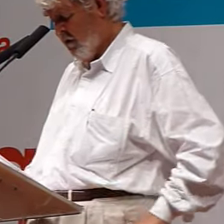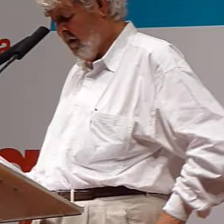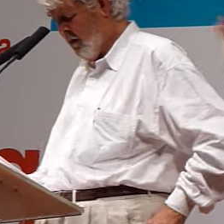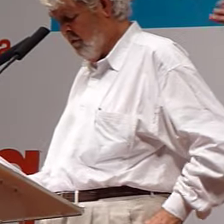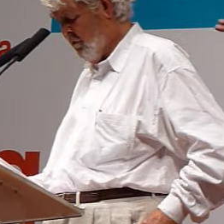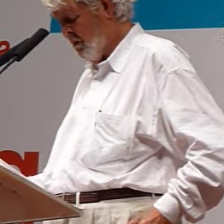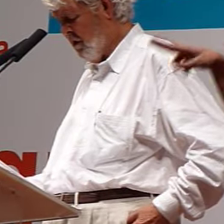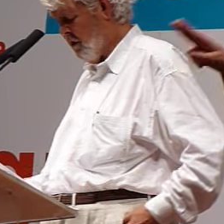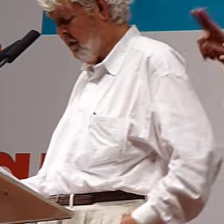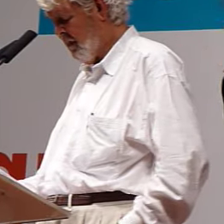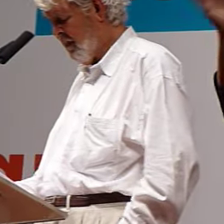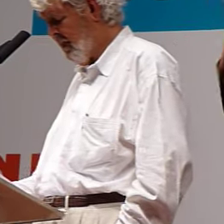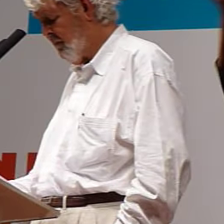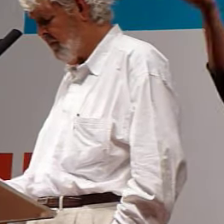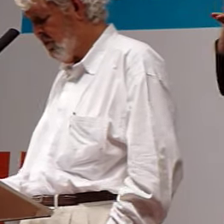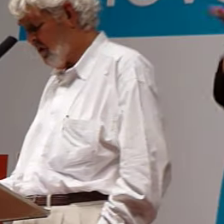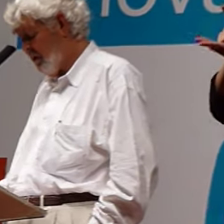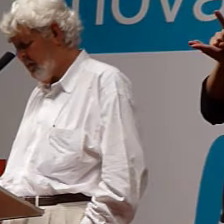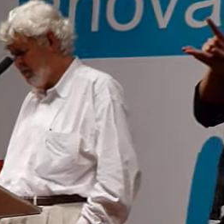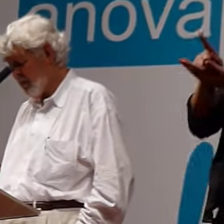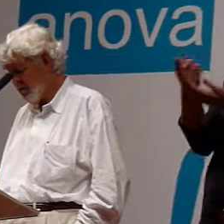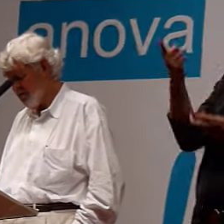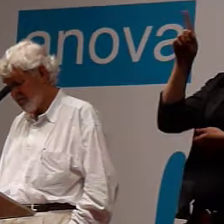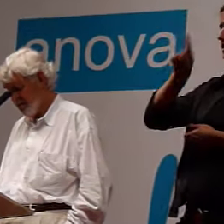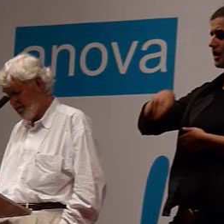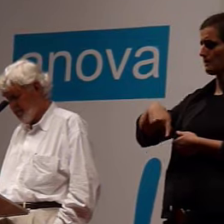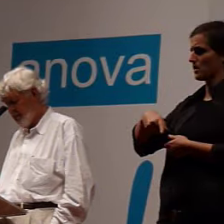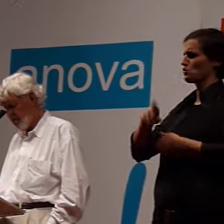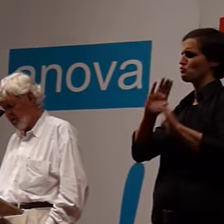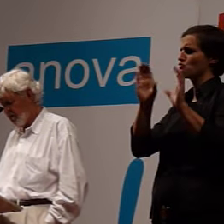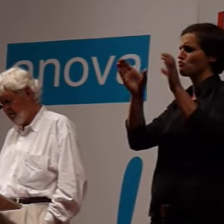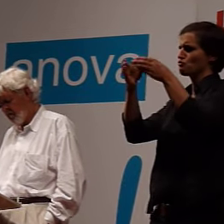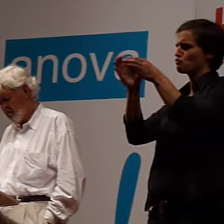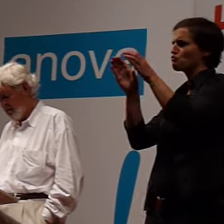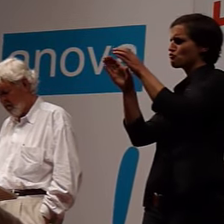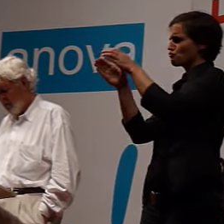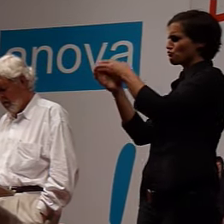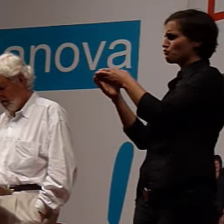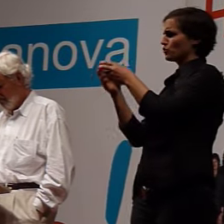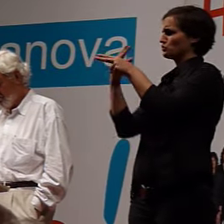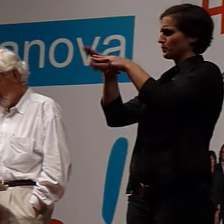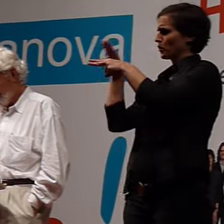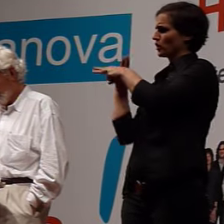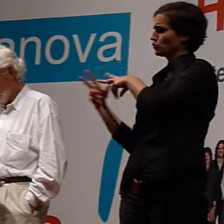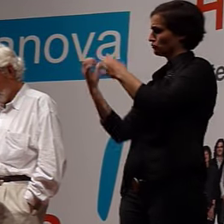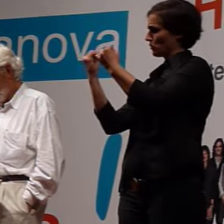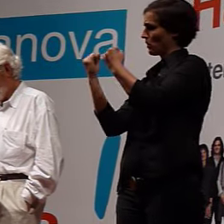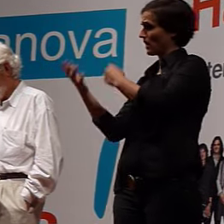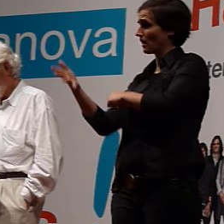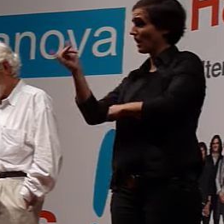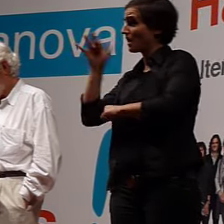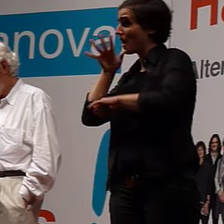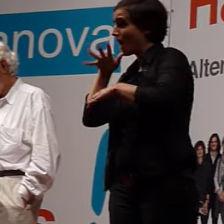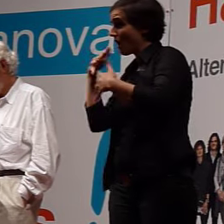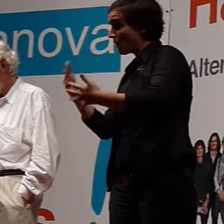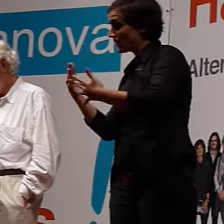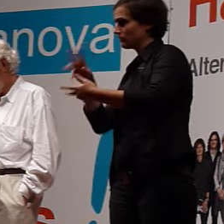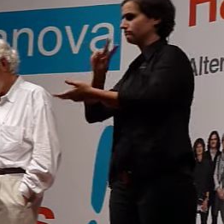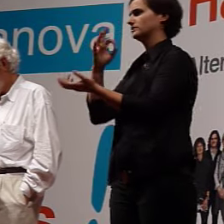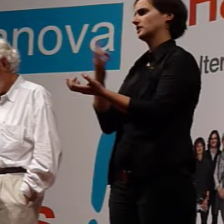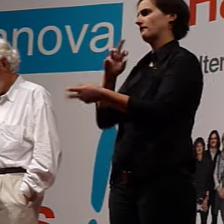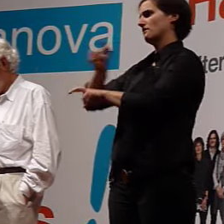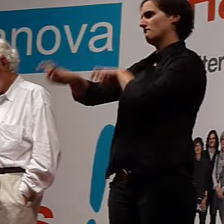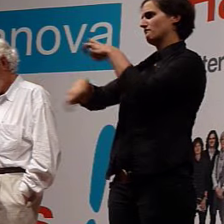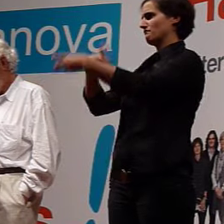É ahora unha nova crea democrática neste regime cutrefacto que consiste a verranza e a